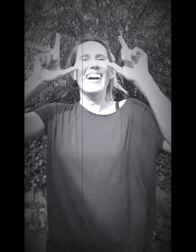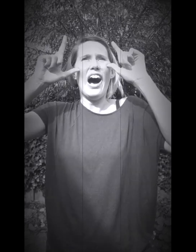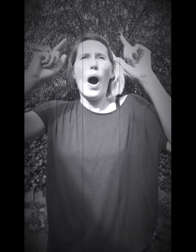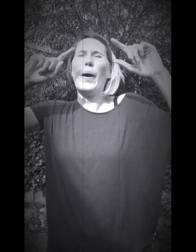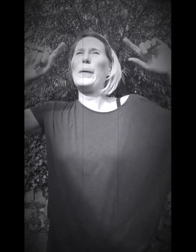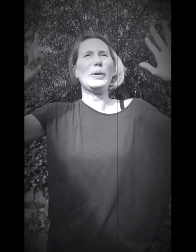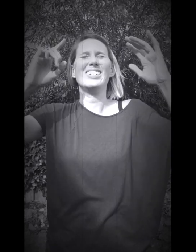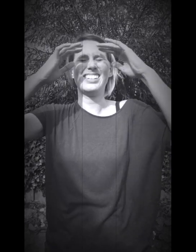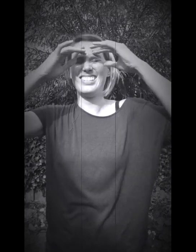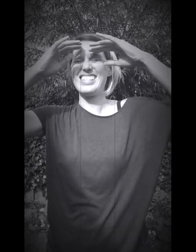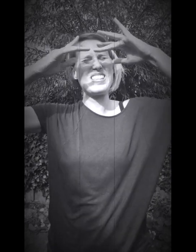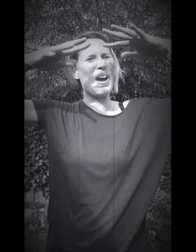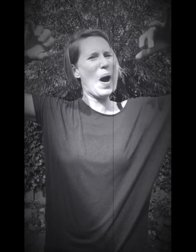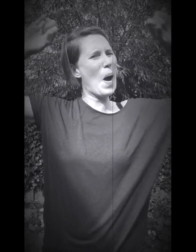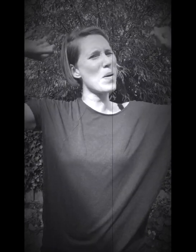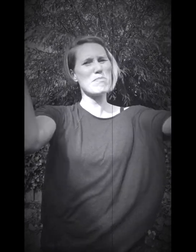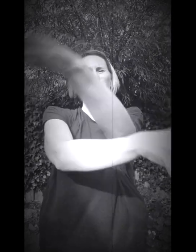een dron, ben echt niets meer